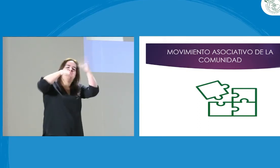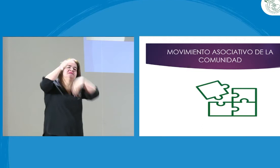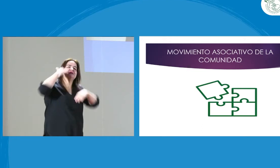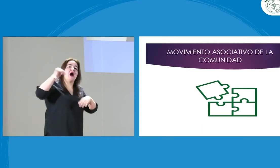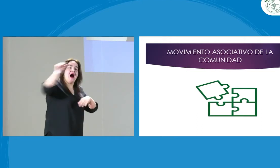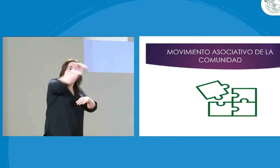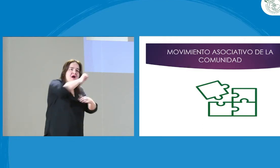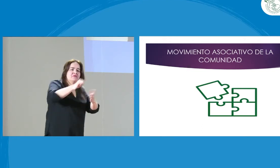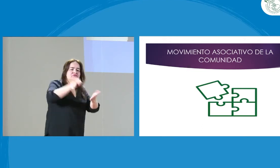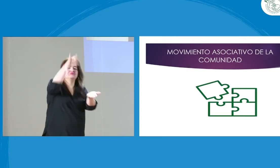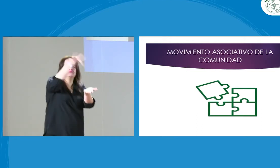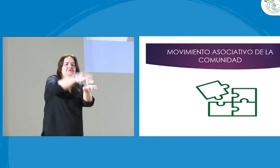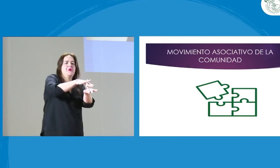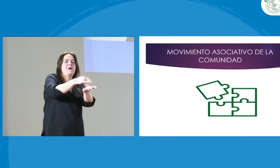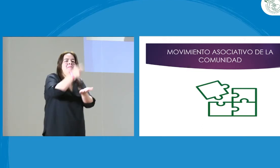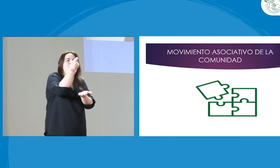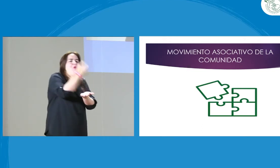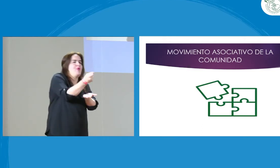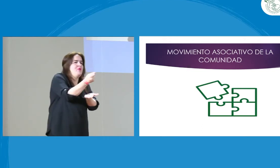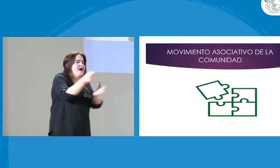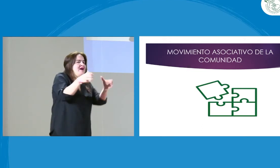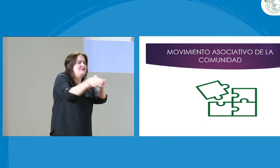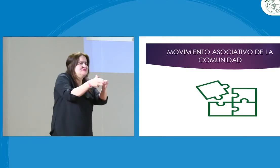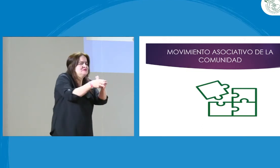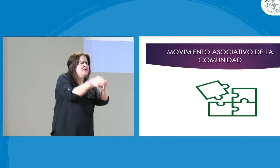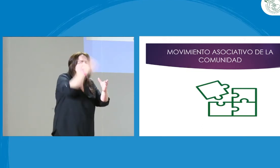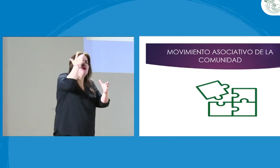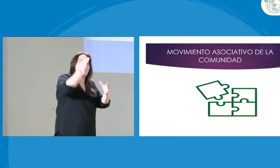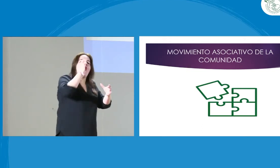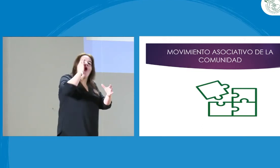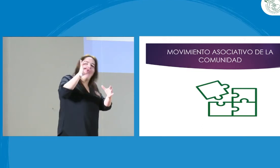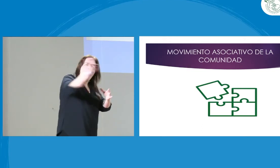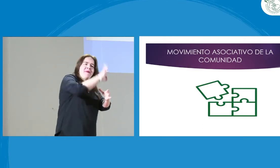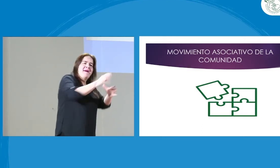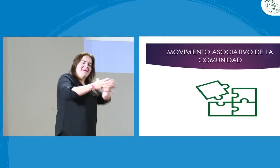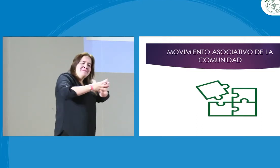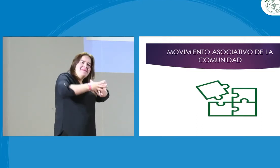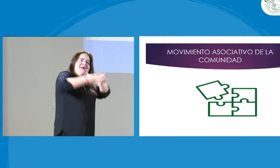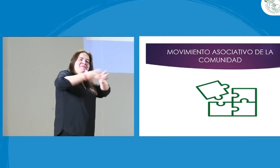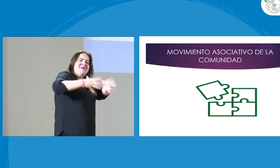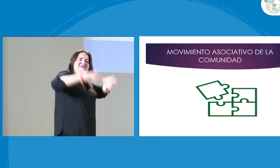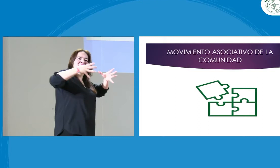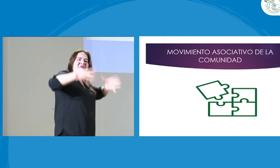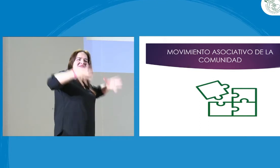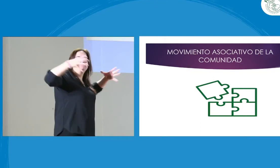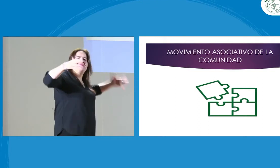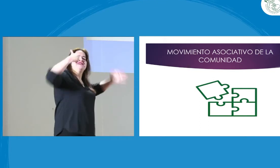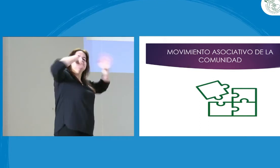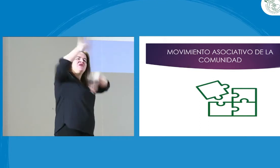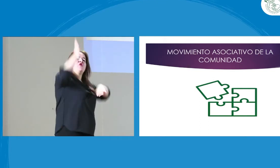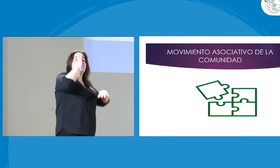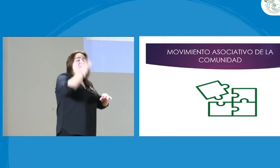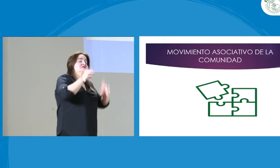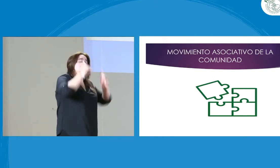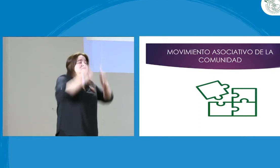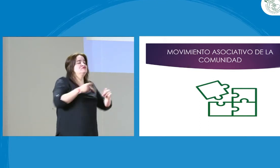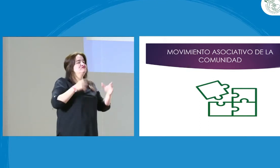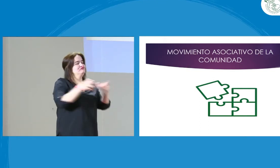decreto 1350, las mujeres, se nota y se evidencia que hay una poca participación de la asociación. Hay